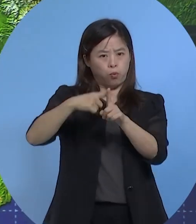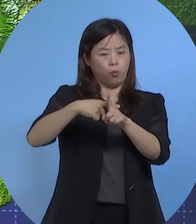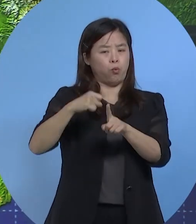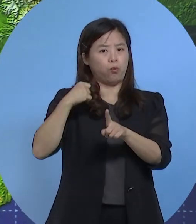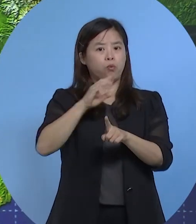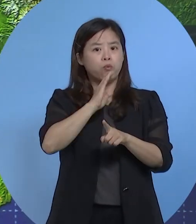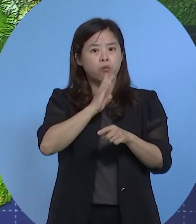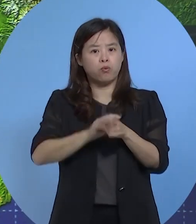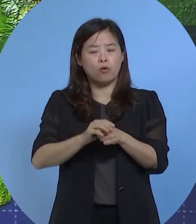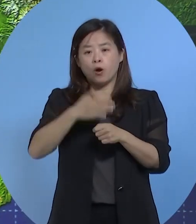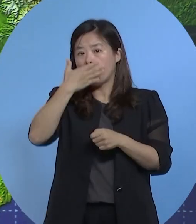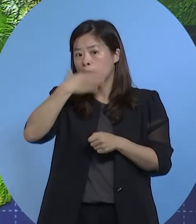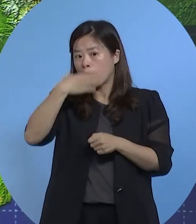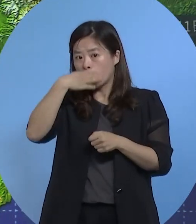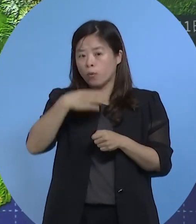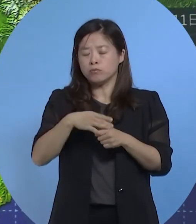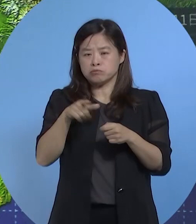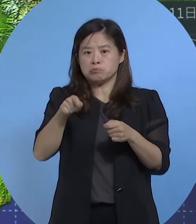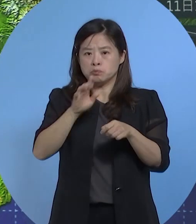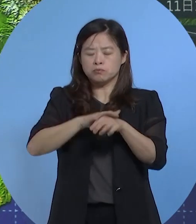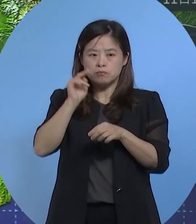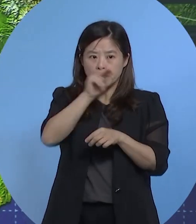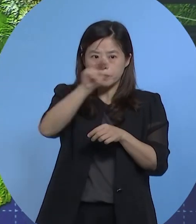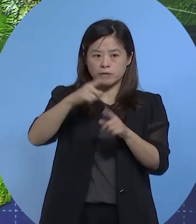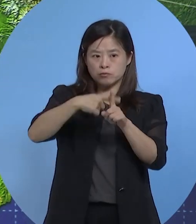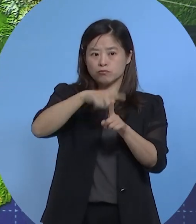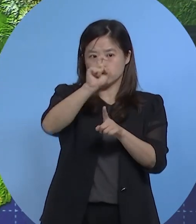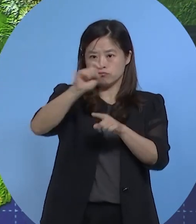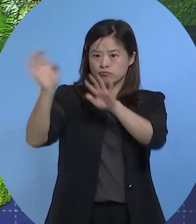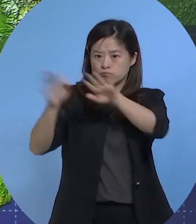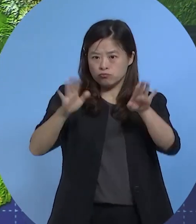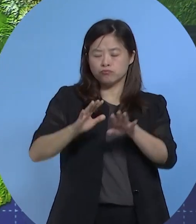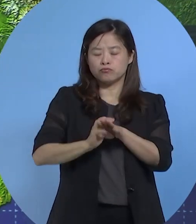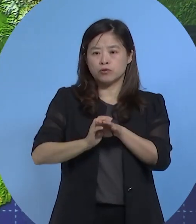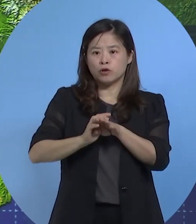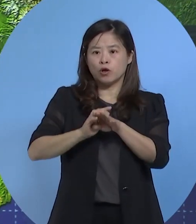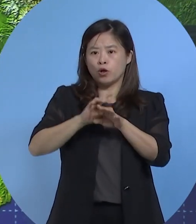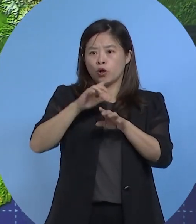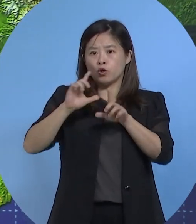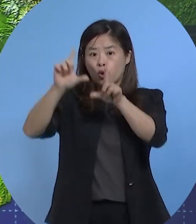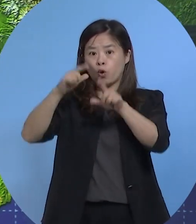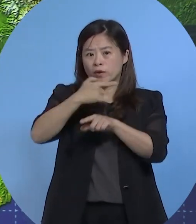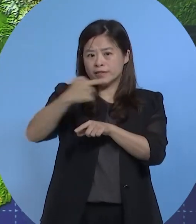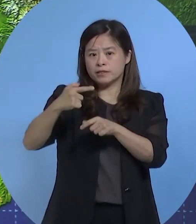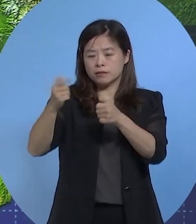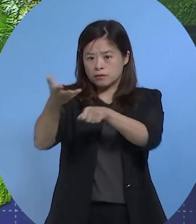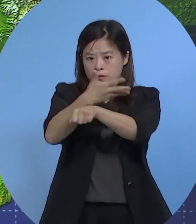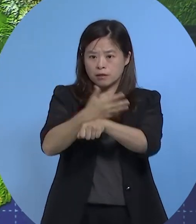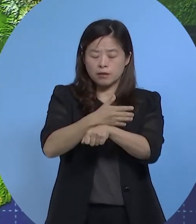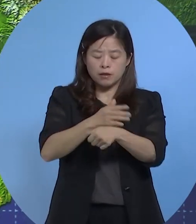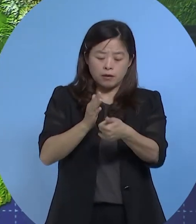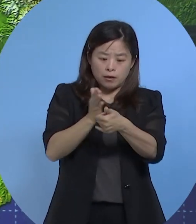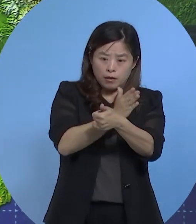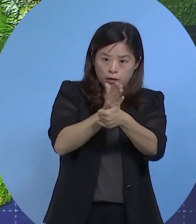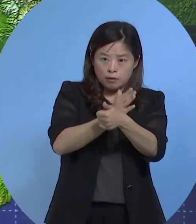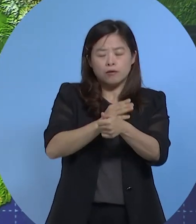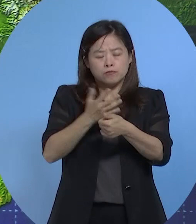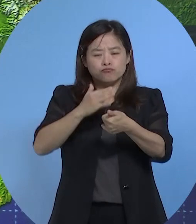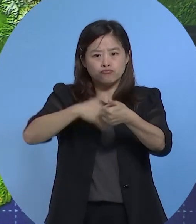大的包括澎湖其实还是有出现十级的阵风在东极岛南部的沿岸跟东北部的沿岸今天中午还是有六